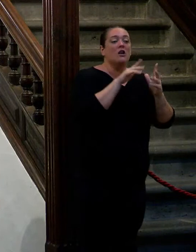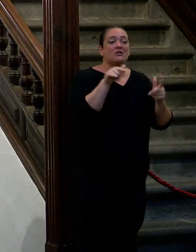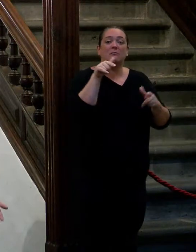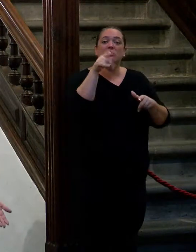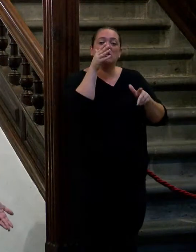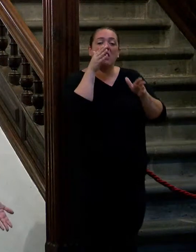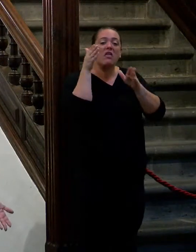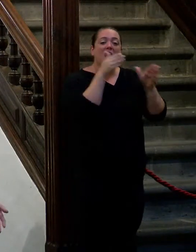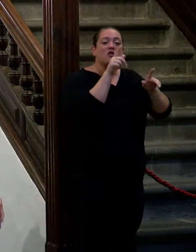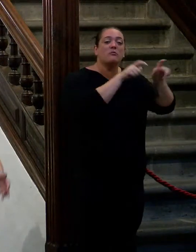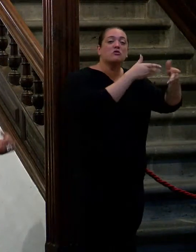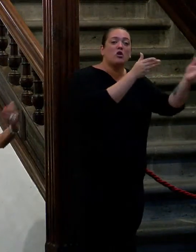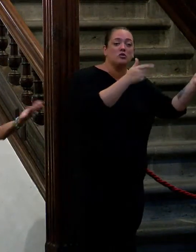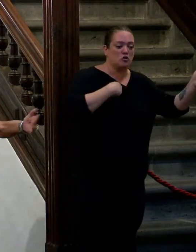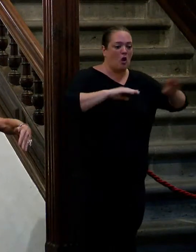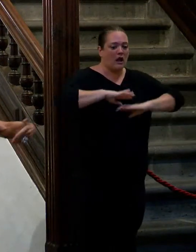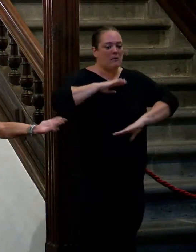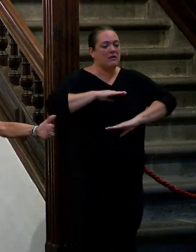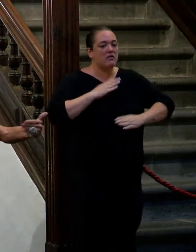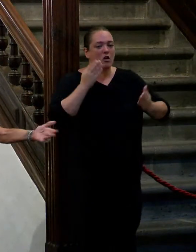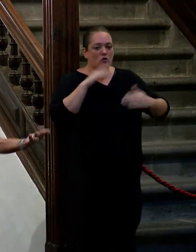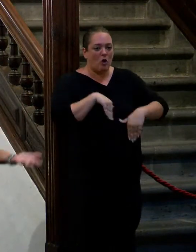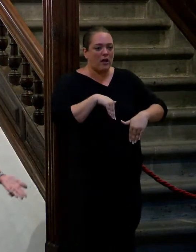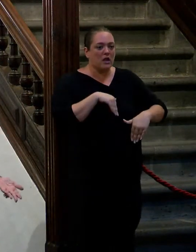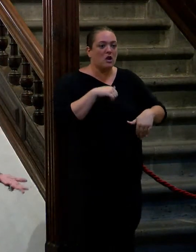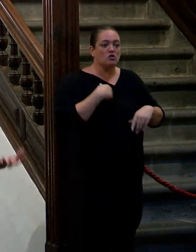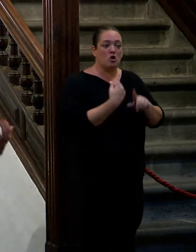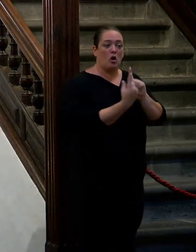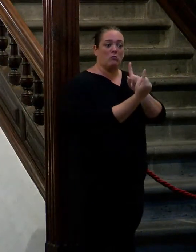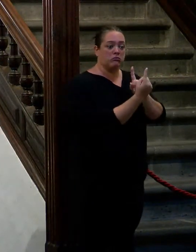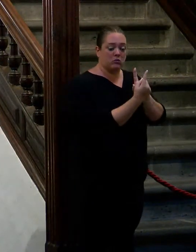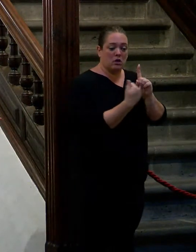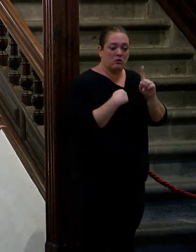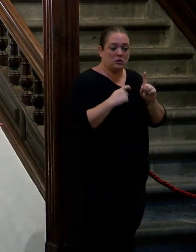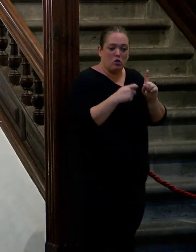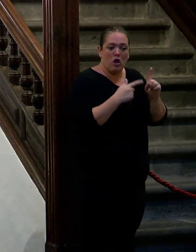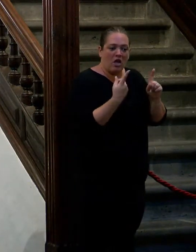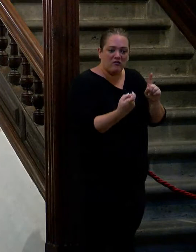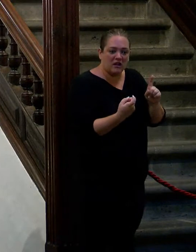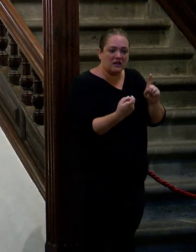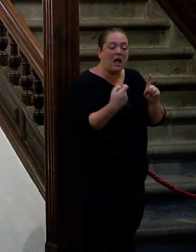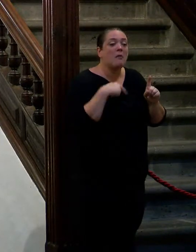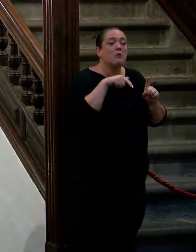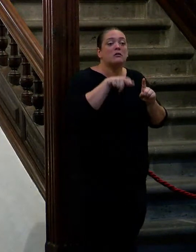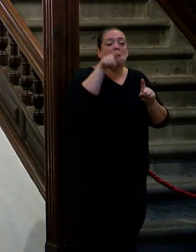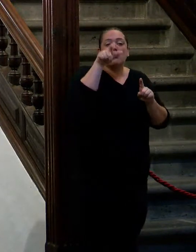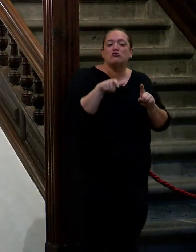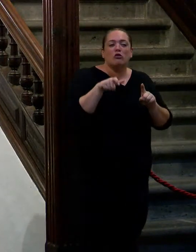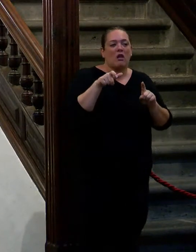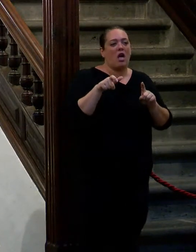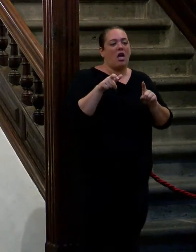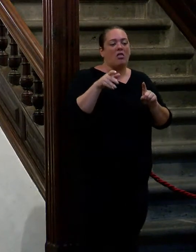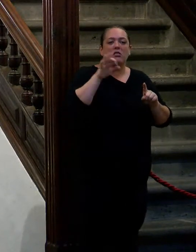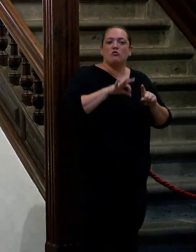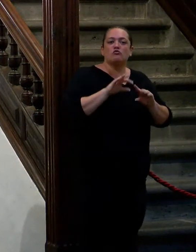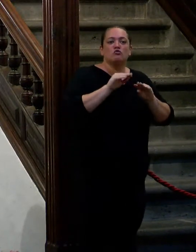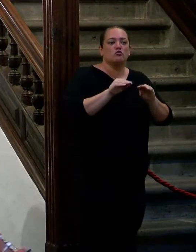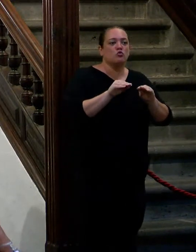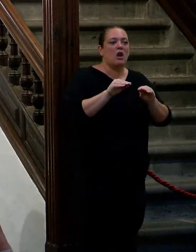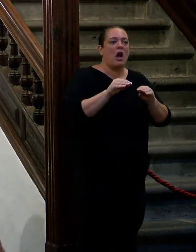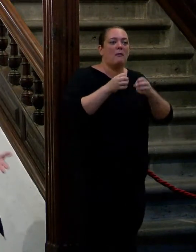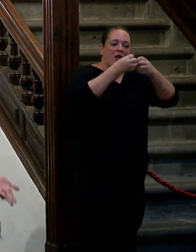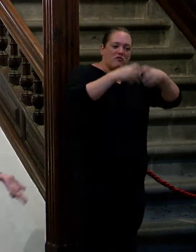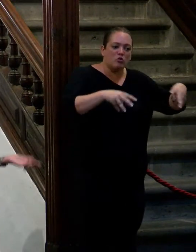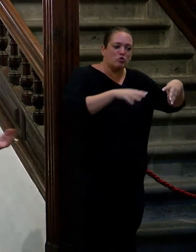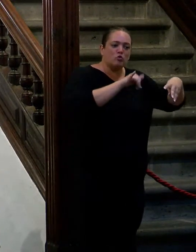la verdad es que yo no tengo esa capacidad yo te doy en el cuerpo a cuerpo lo que sea pero esa gente que es capaz de dedicarse y tiene la capacidad y además tiene la infraestructura